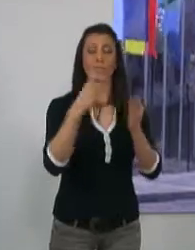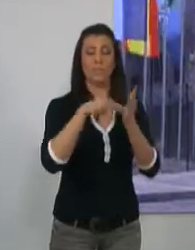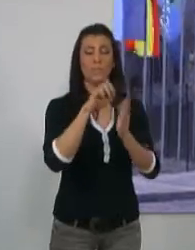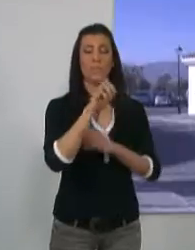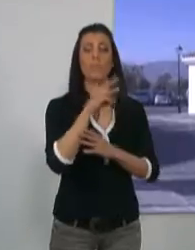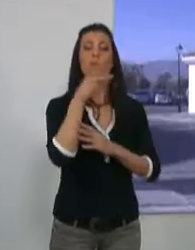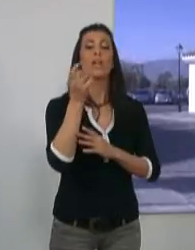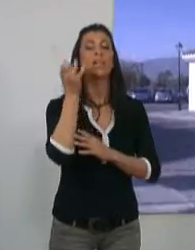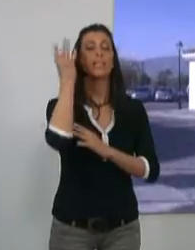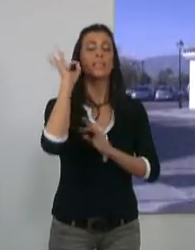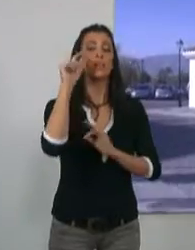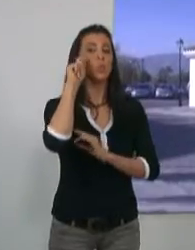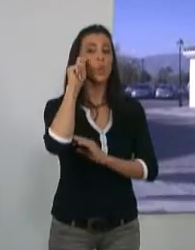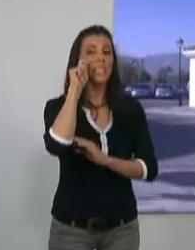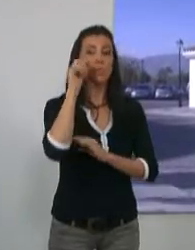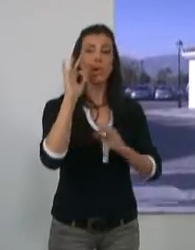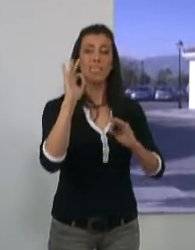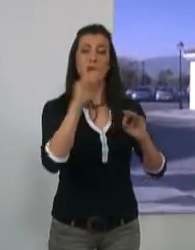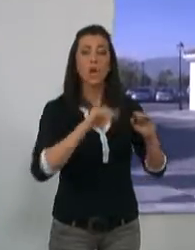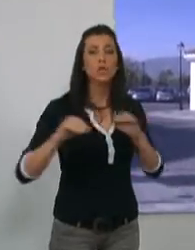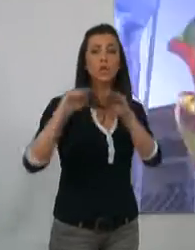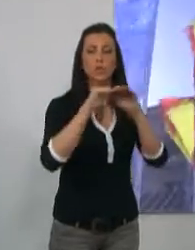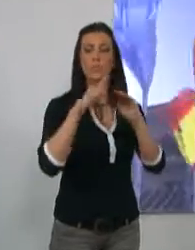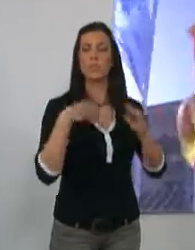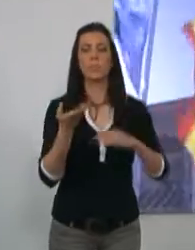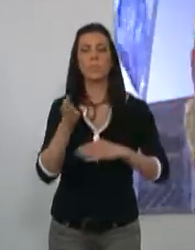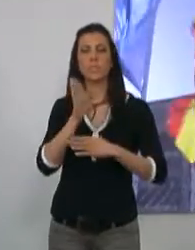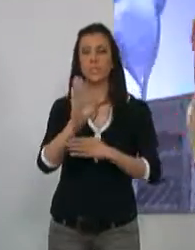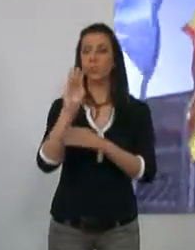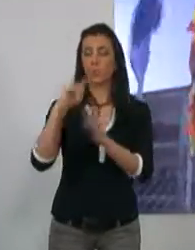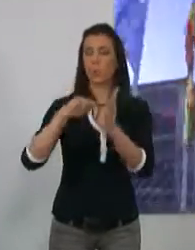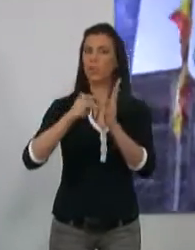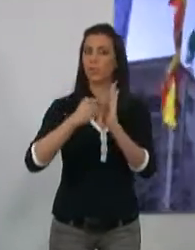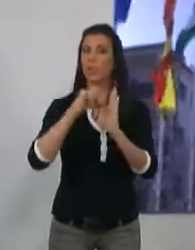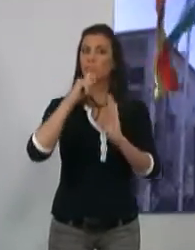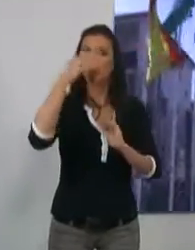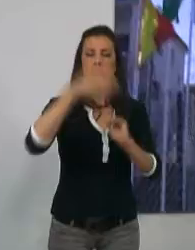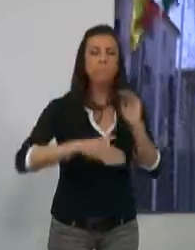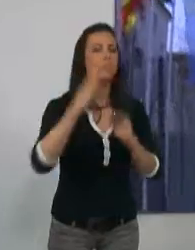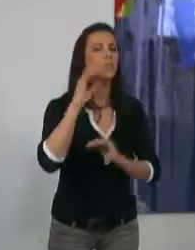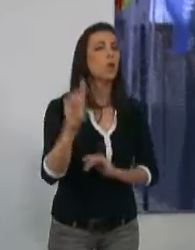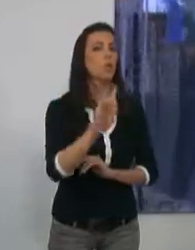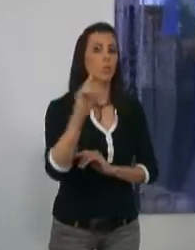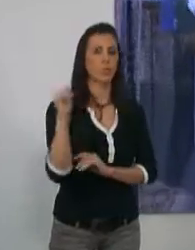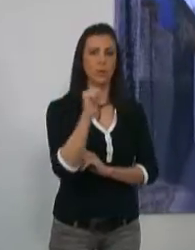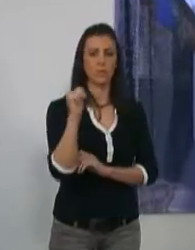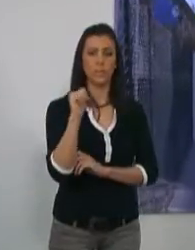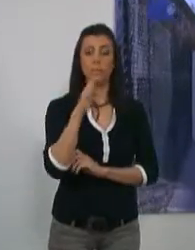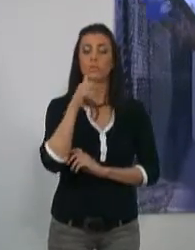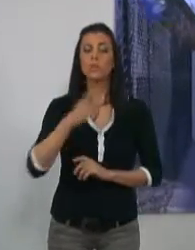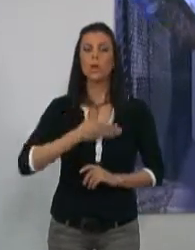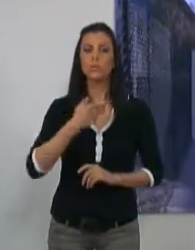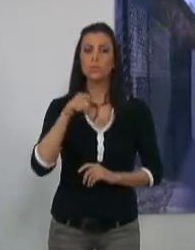2013 de la Iniciativa de Turismo Sostenible podrán presentar sus proyectos hasta el día 1 de abril.